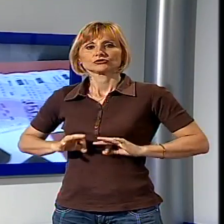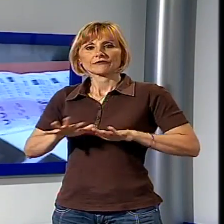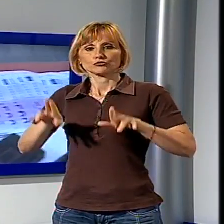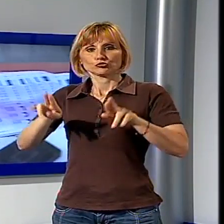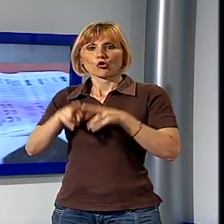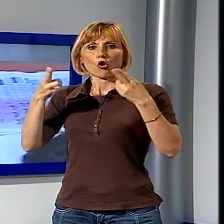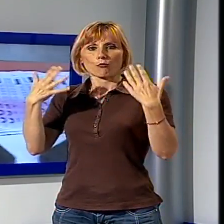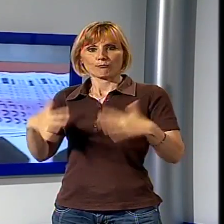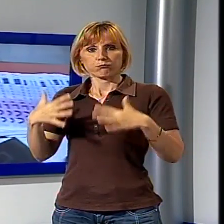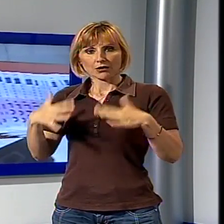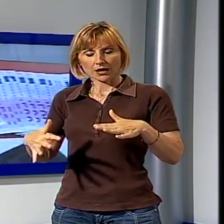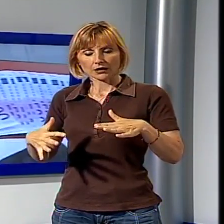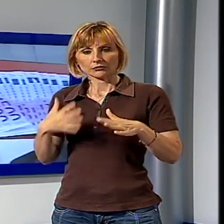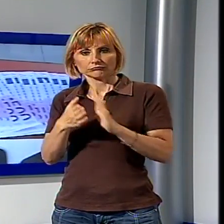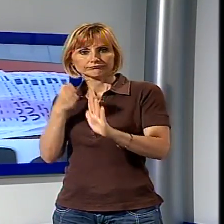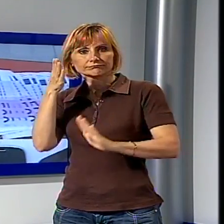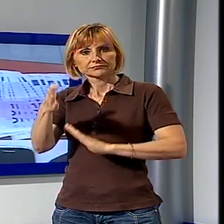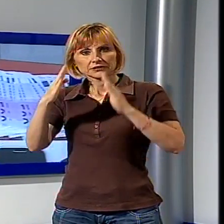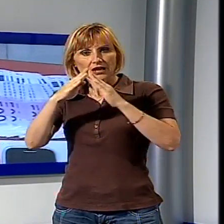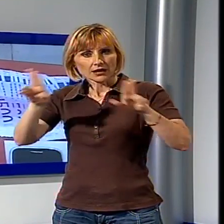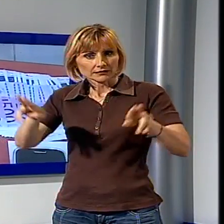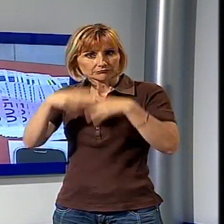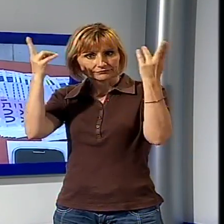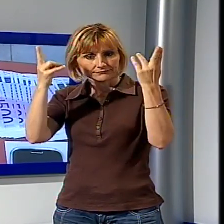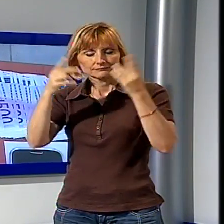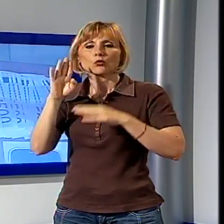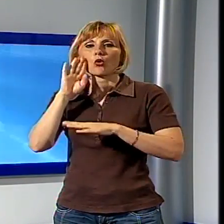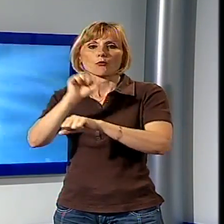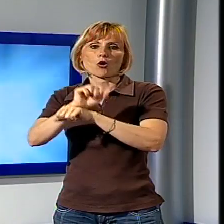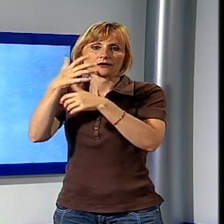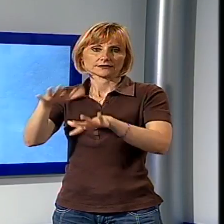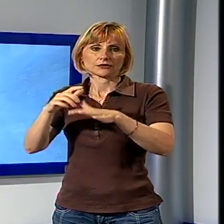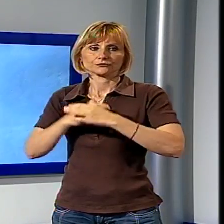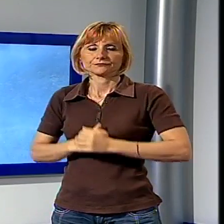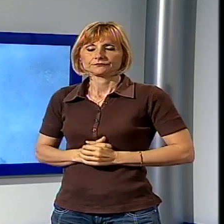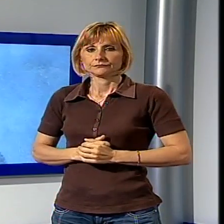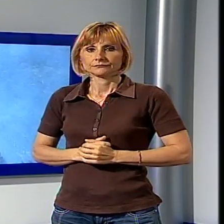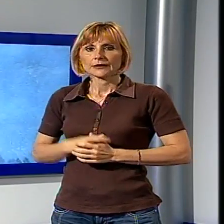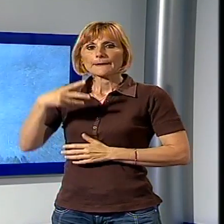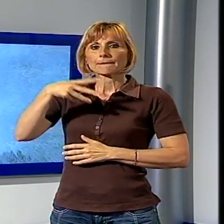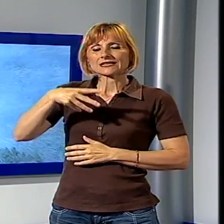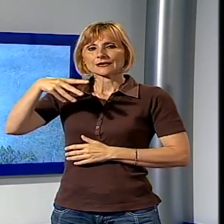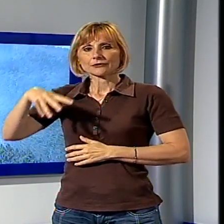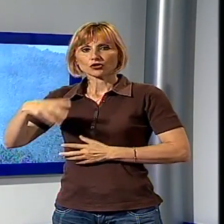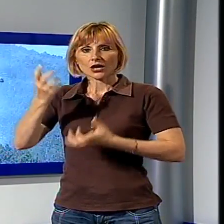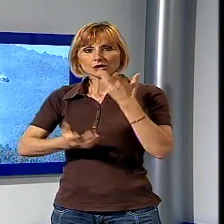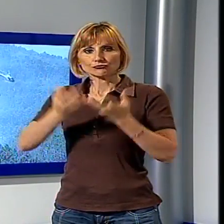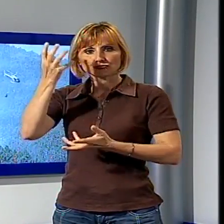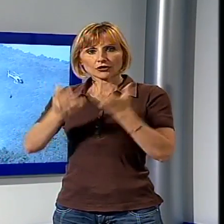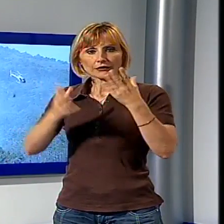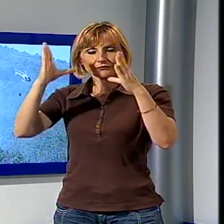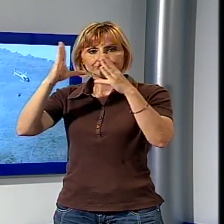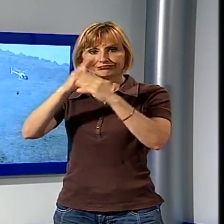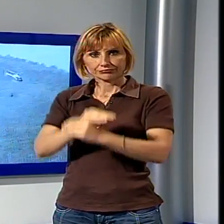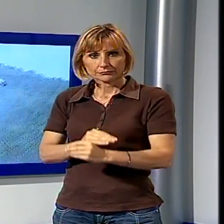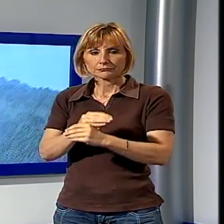corso della perquisizione della casa di uno spacciatore l'uomo è stato arrestato Domato l'incendio a massa macinaia è